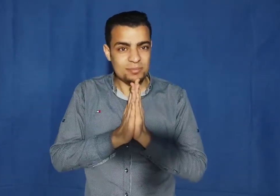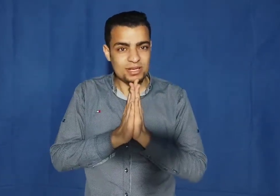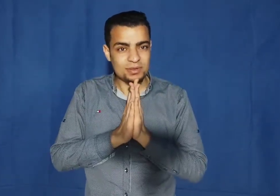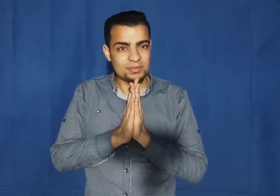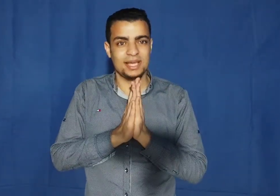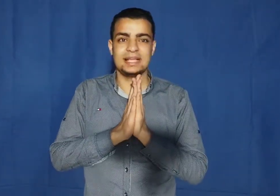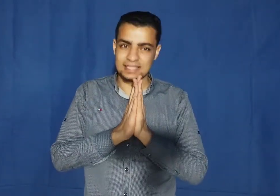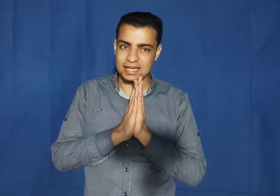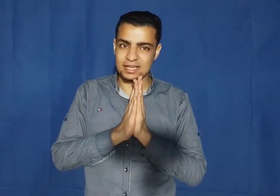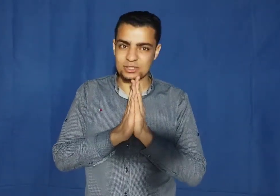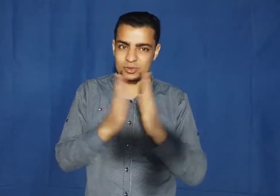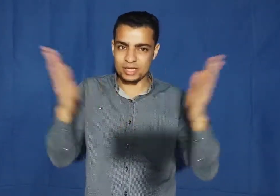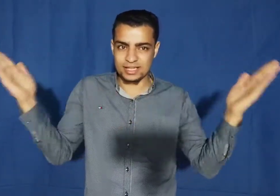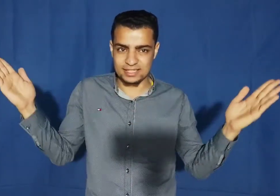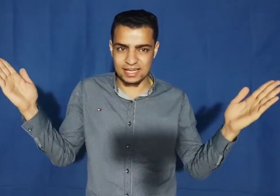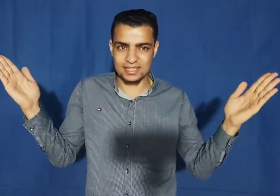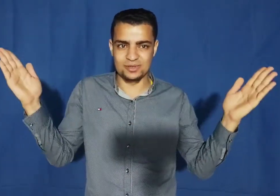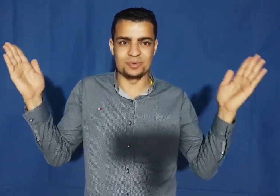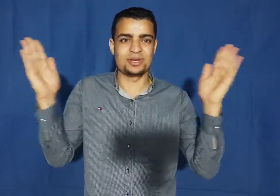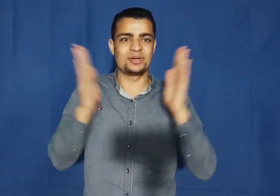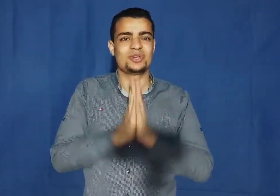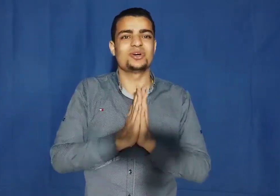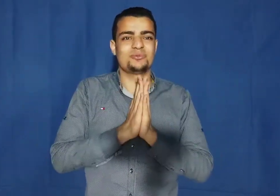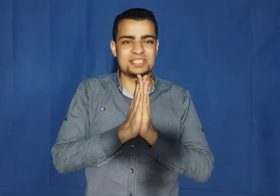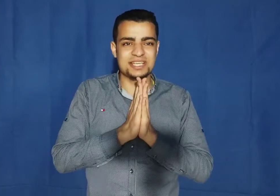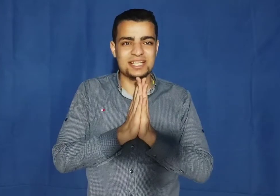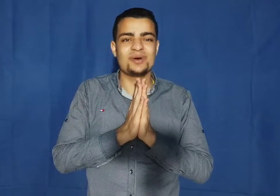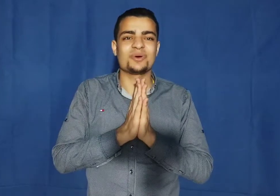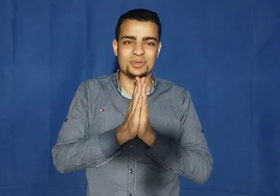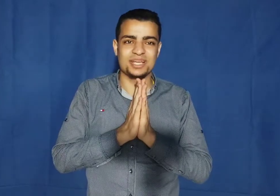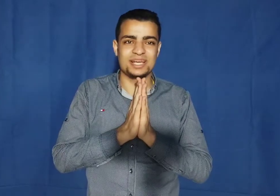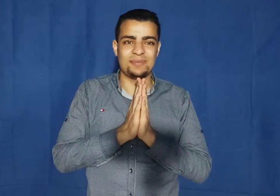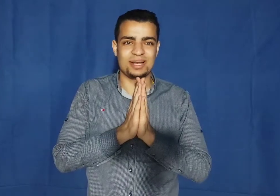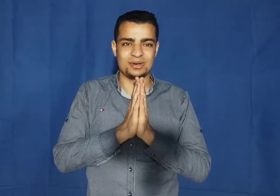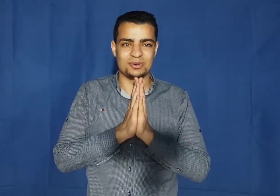البرنامج بتاعي تتحكلك شوية تعدي يومك وبس كده و رمضان كريم عليكم